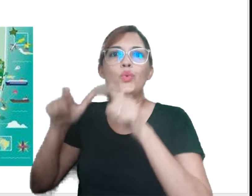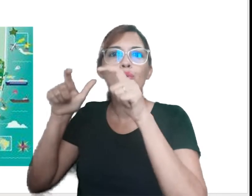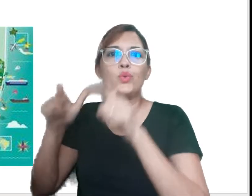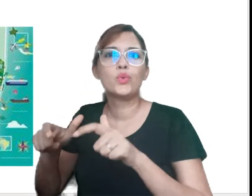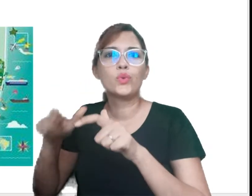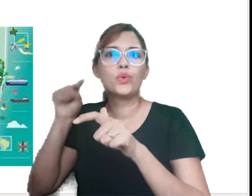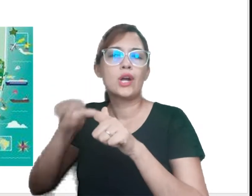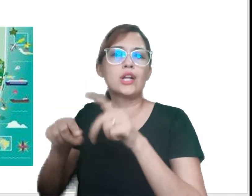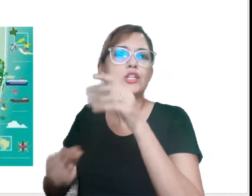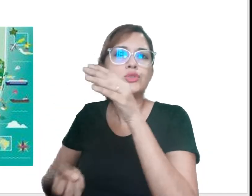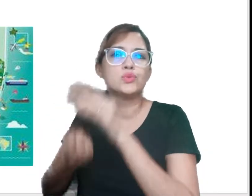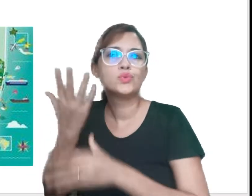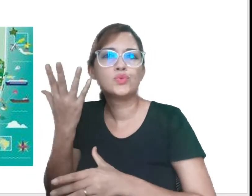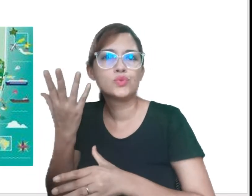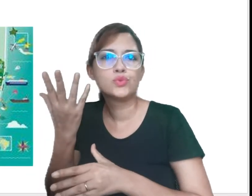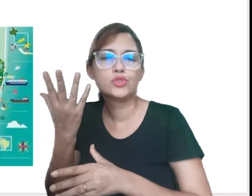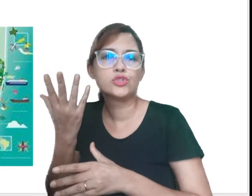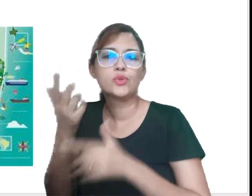Por exemplo, o lugar de onde veio.